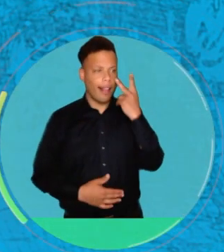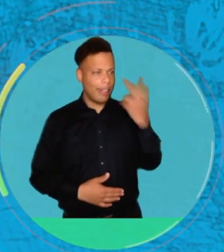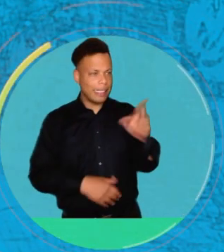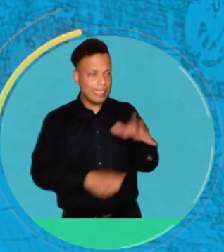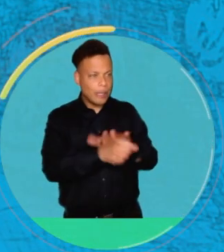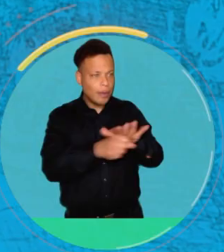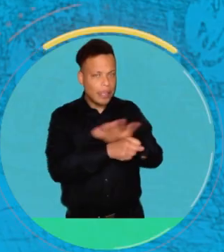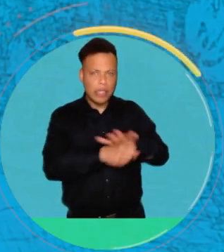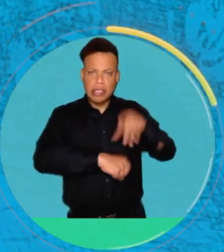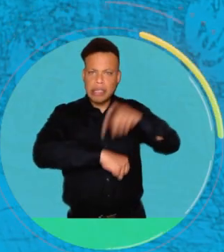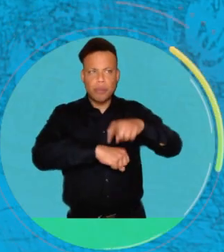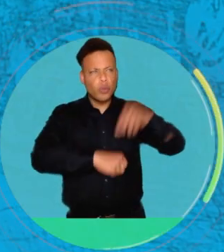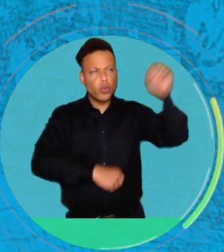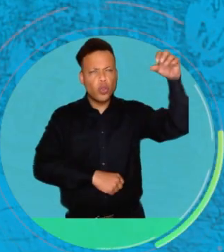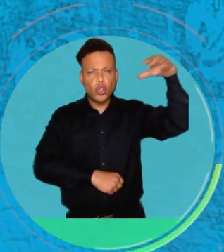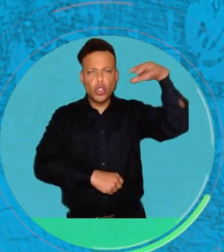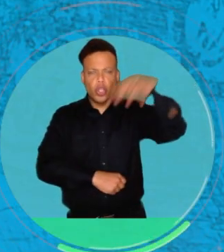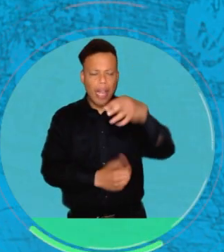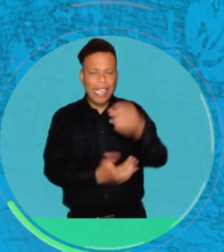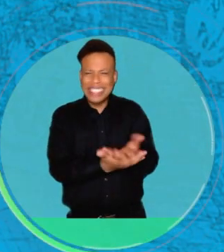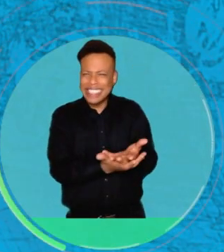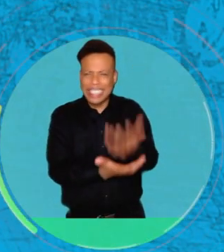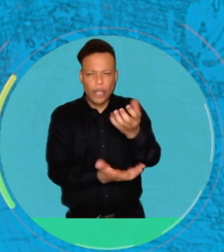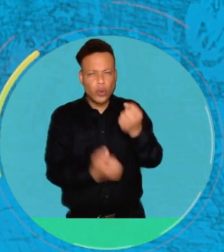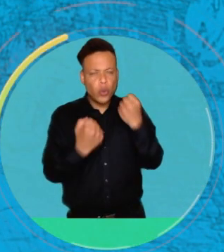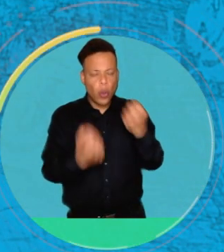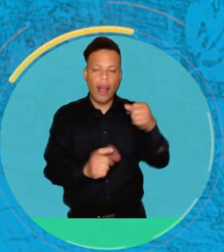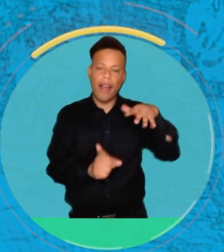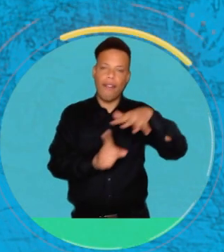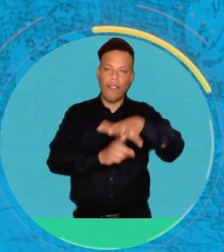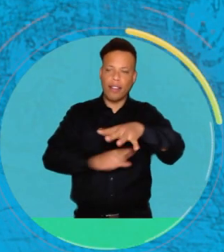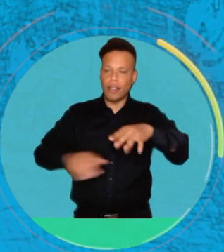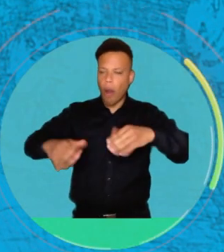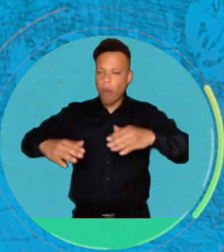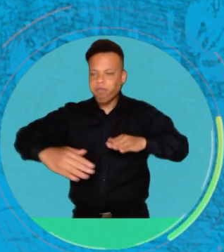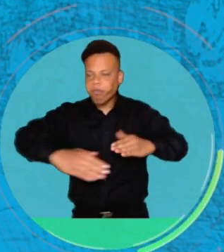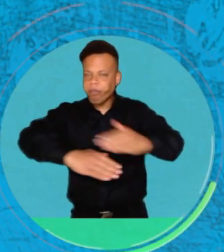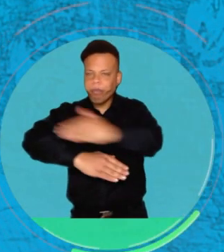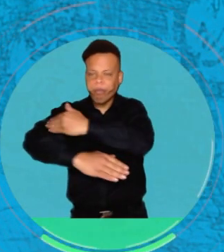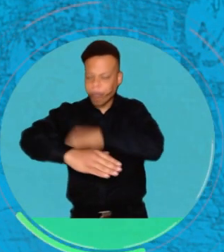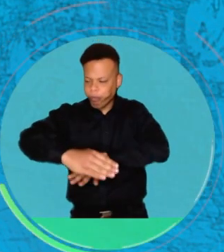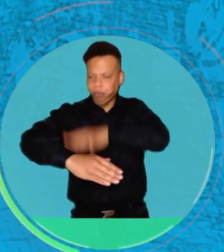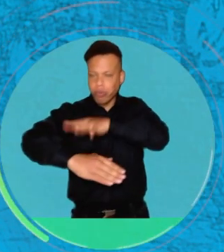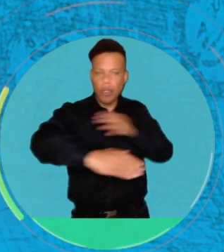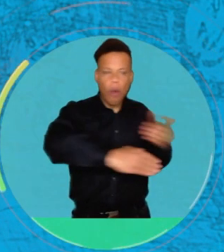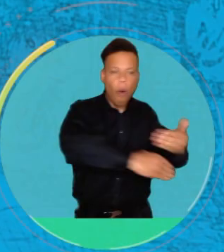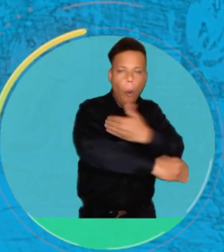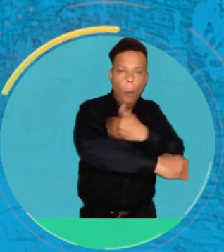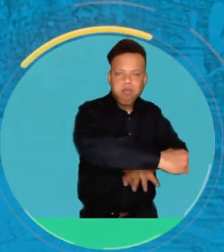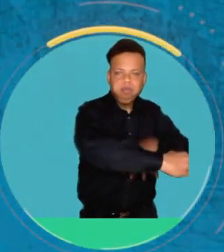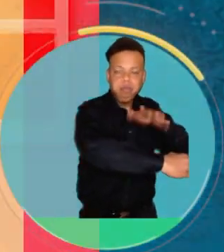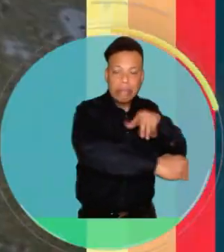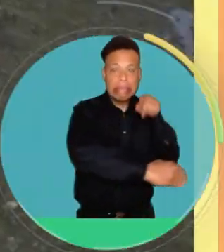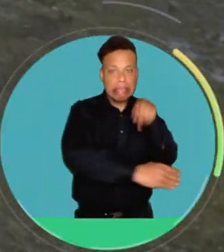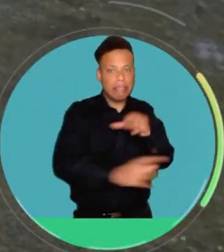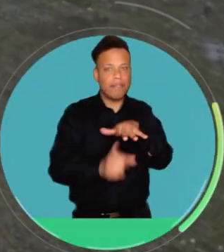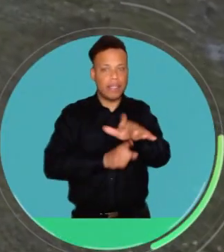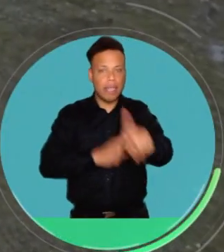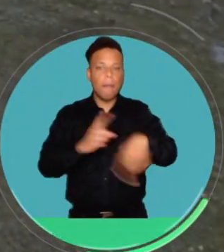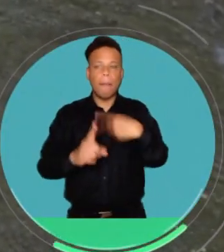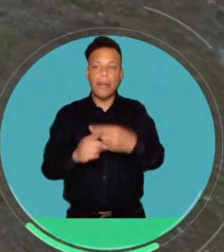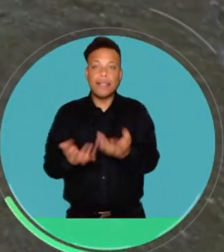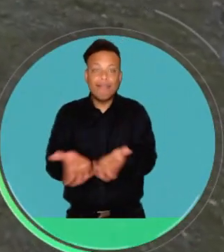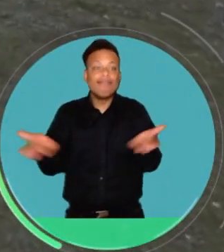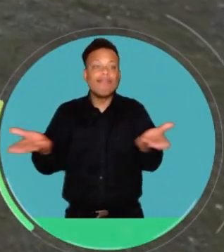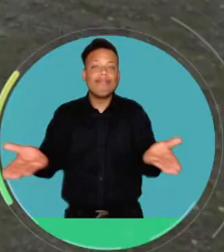viendo es una temporada de seca muy, muy fuerte que está afectando los embalses y está afectando también la disponibilidad hídrica a nivel